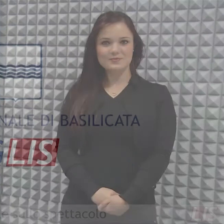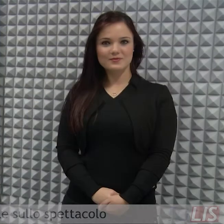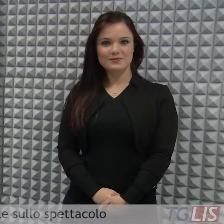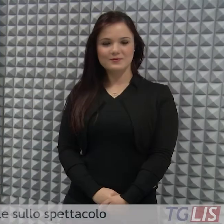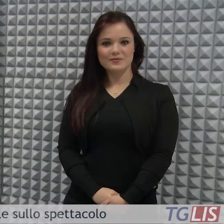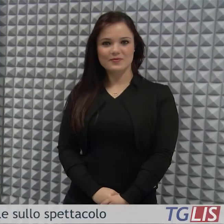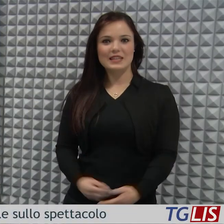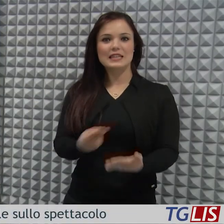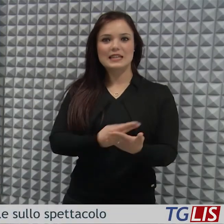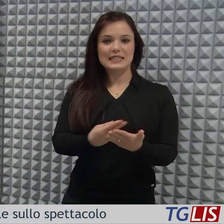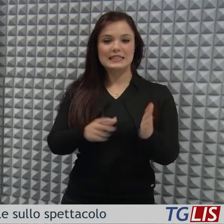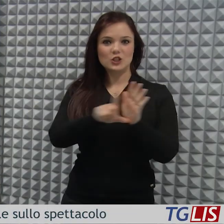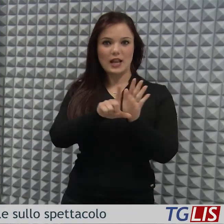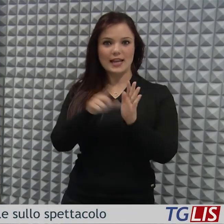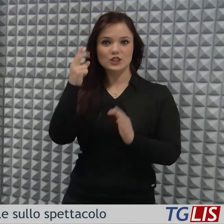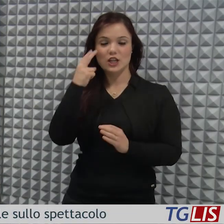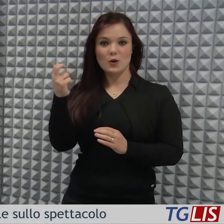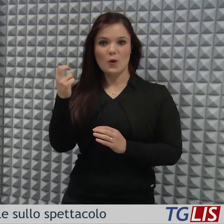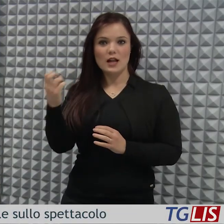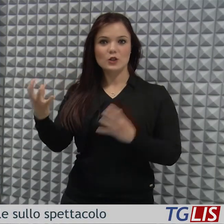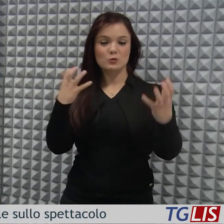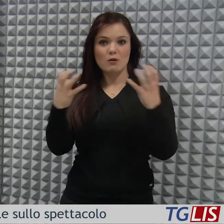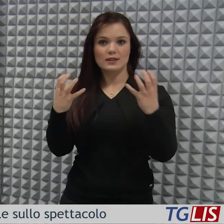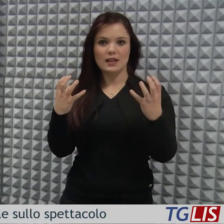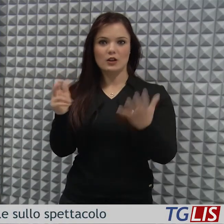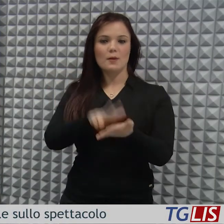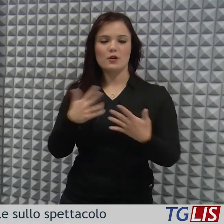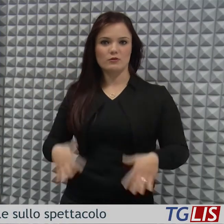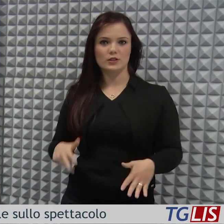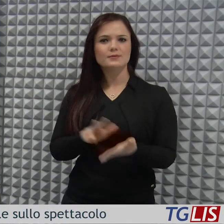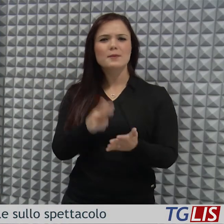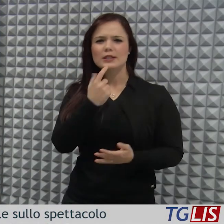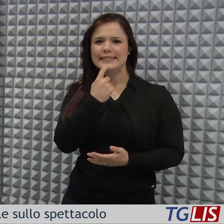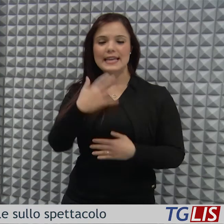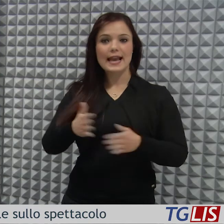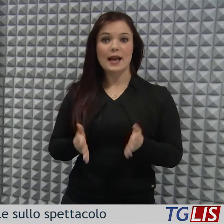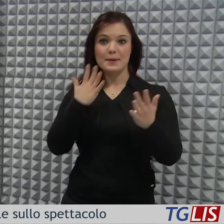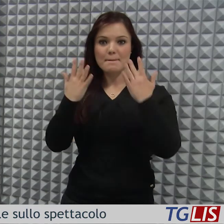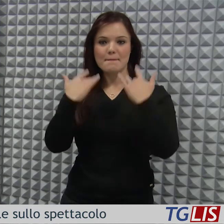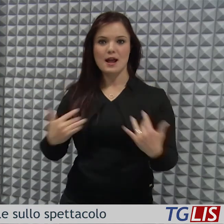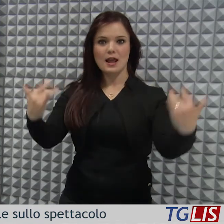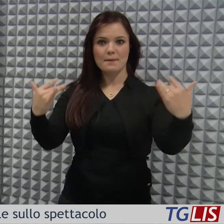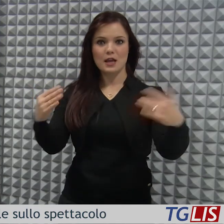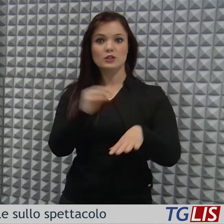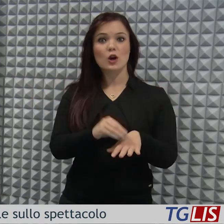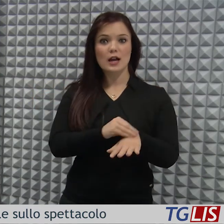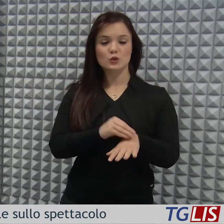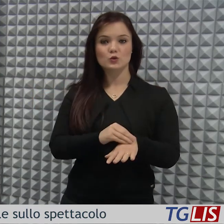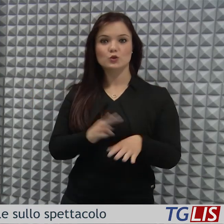Il disegno di legge sullo spettacolo, approvato dalla Camera, aumenta le risorse di